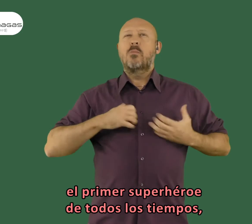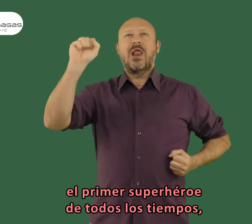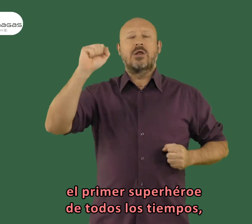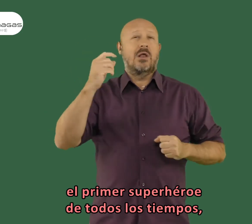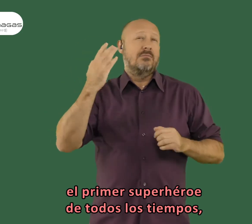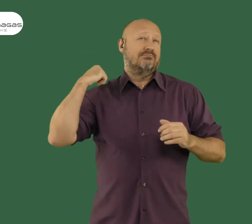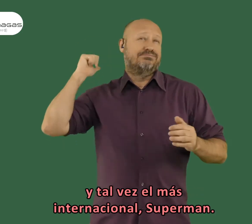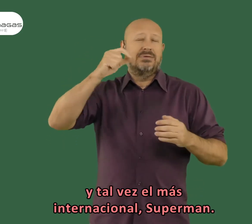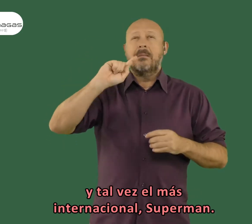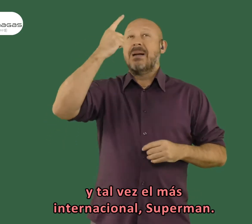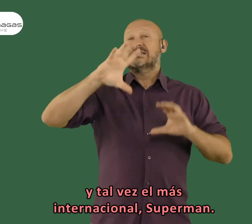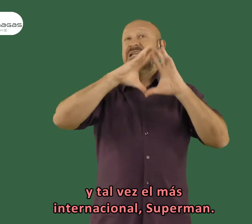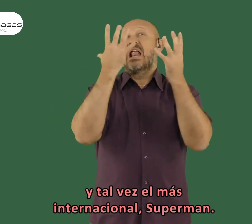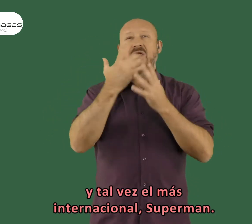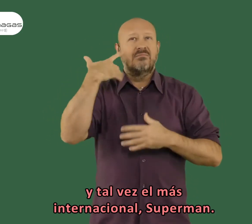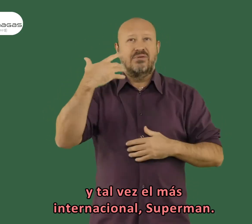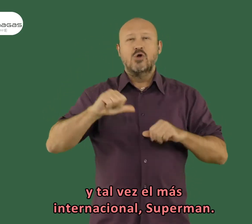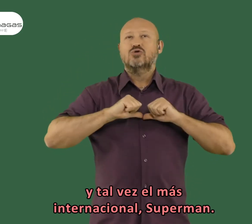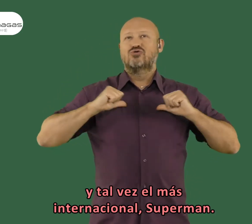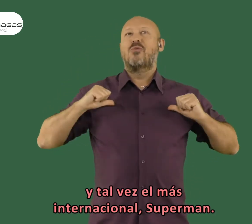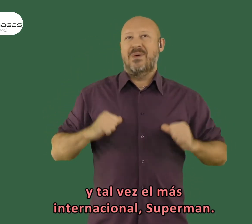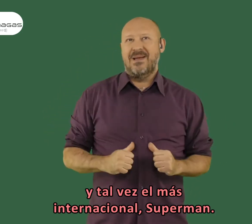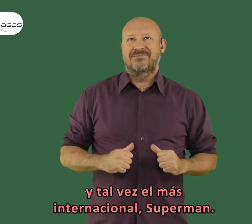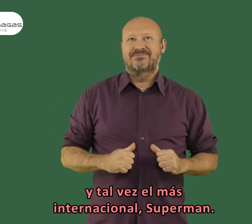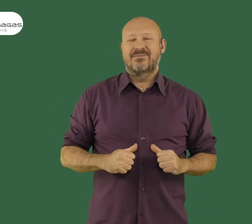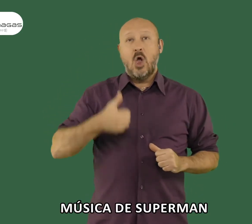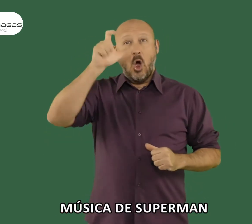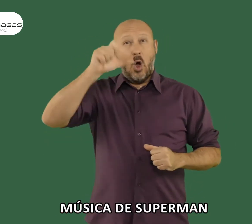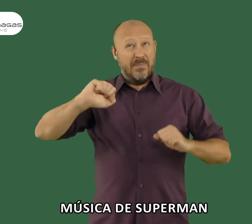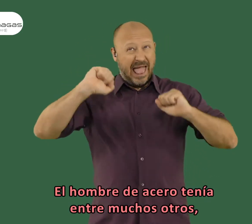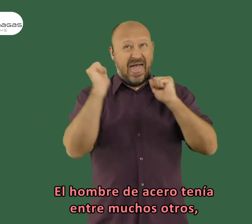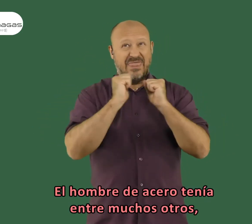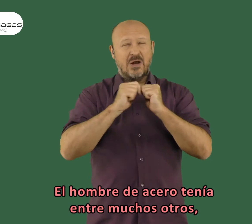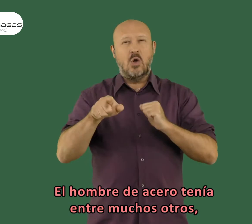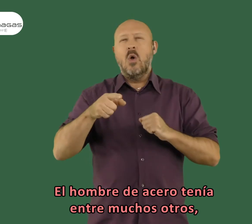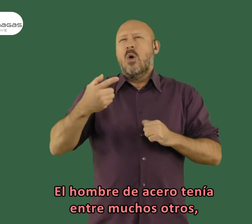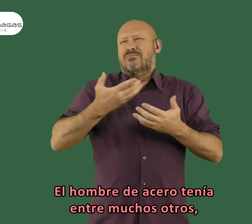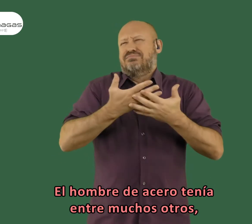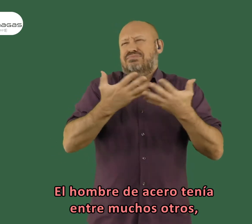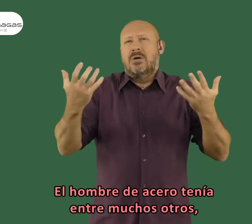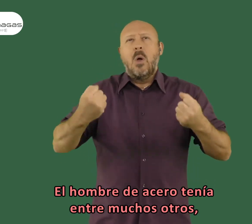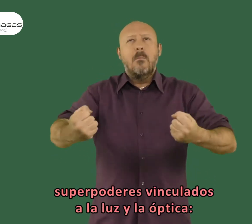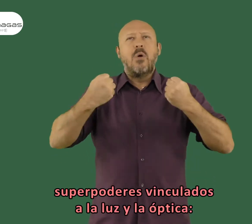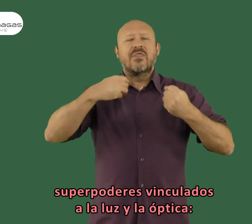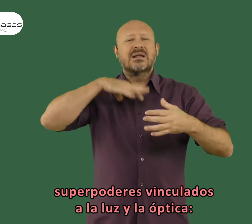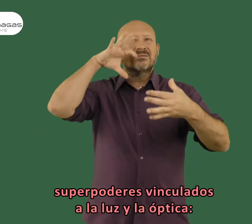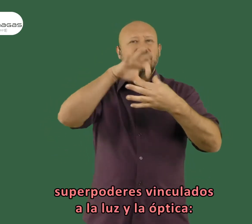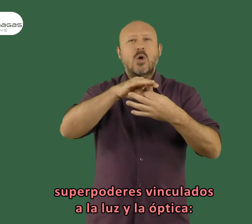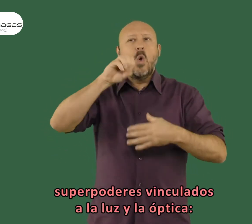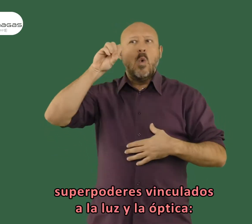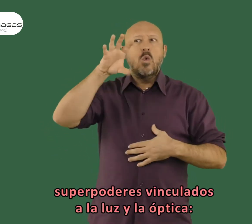superhéroe de todos los tiempos y tal vez el más internacional, Superman. El hombre de acero tenía, entre muchos otros,